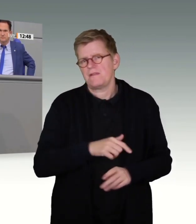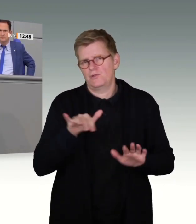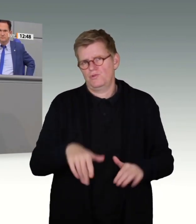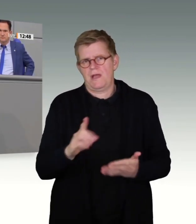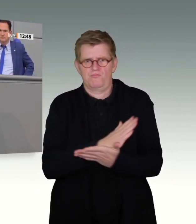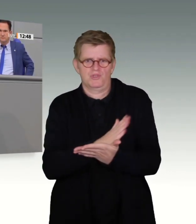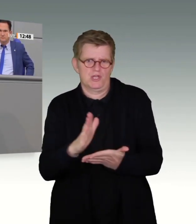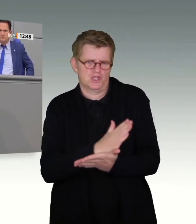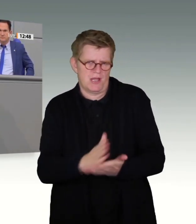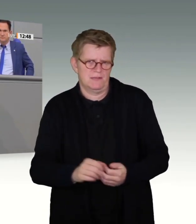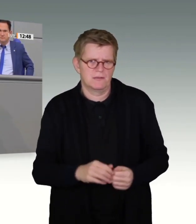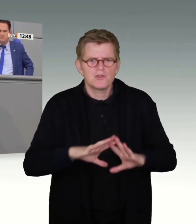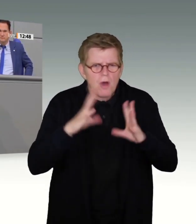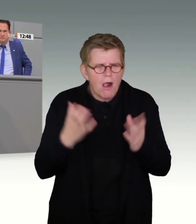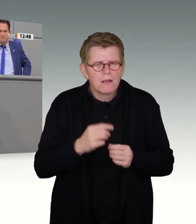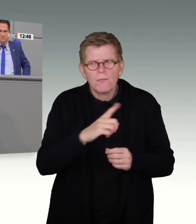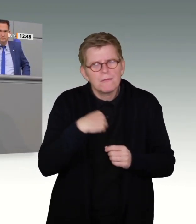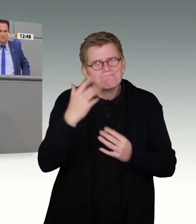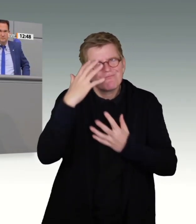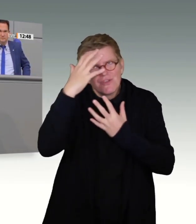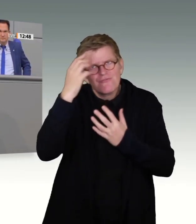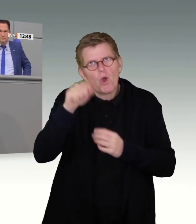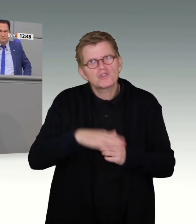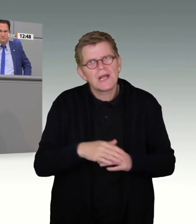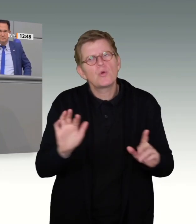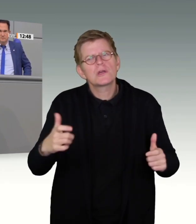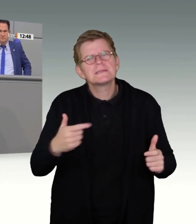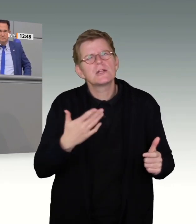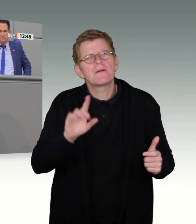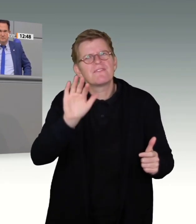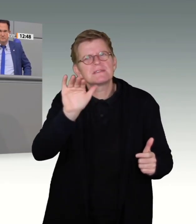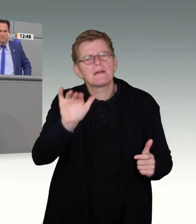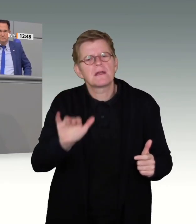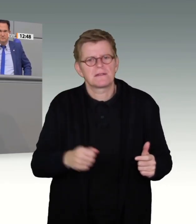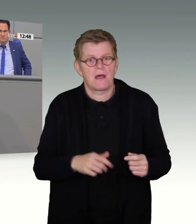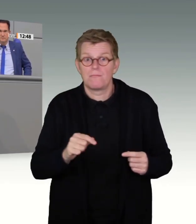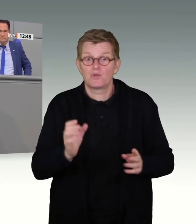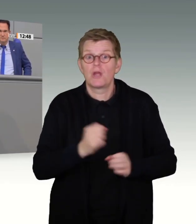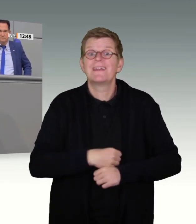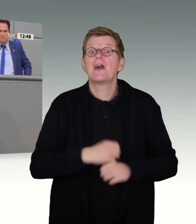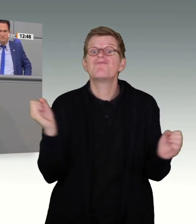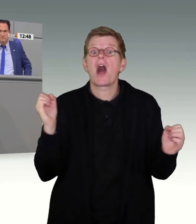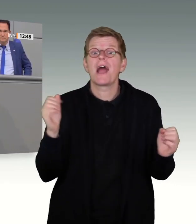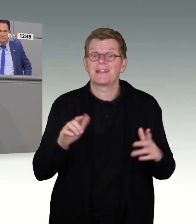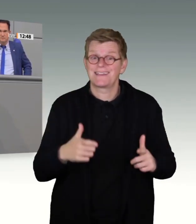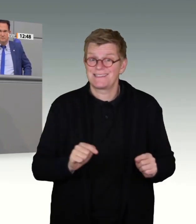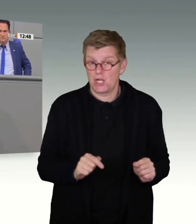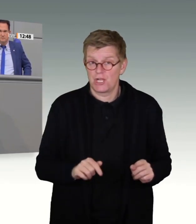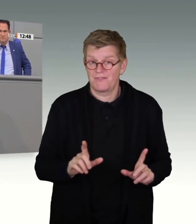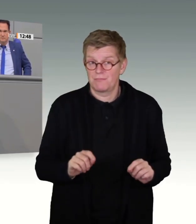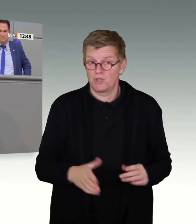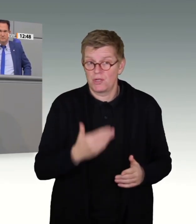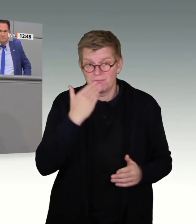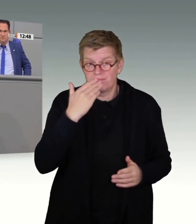welcher grundsätzlichen Vorstellung von unserer Gesellschaft wir folgen wollen. Eine freiheitliche Gesellschaft behandelt nicht ihre Bürger